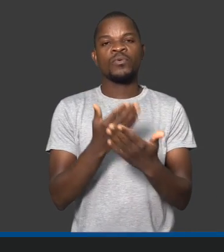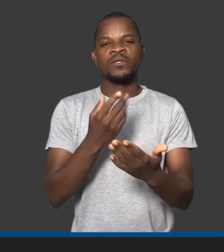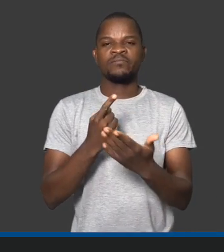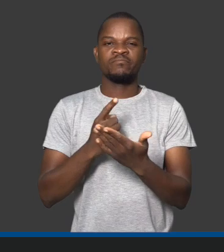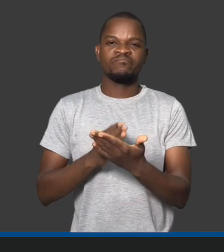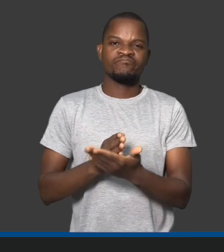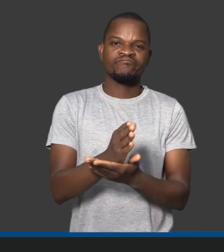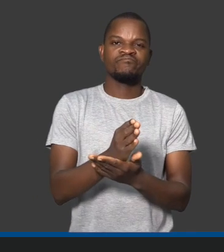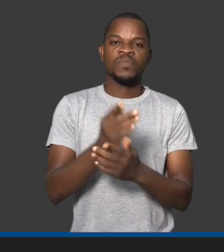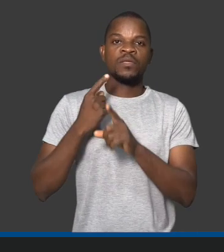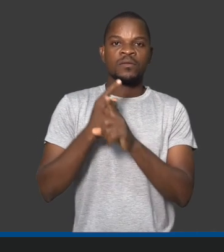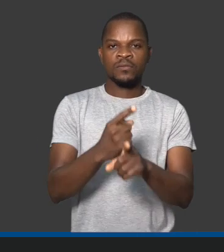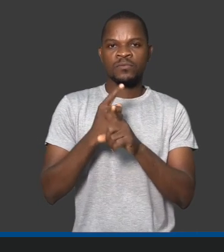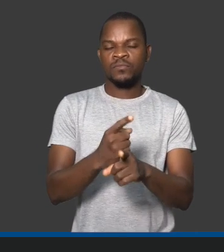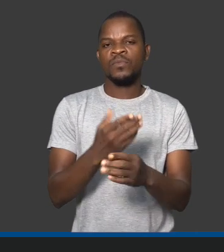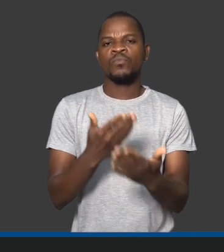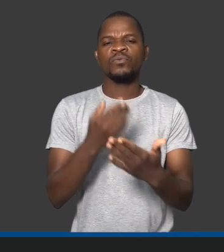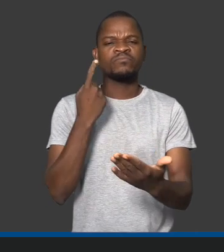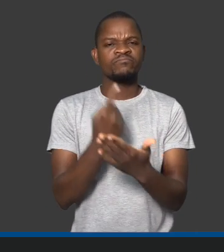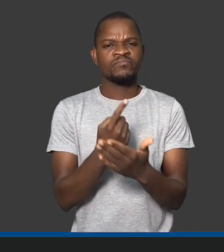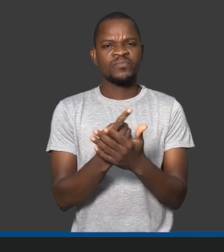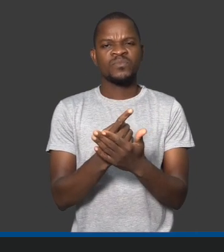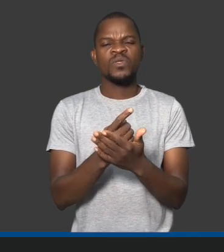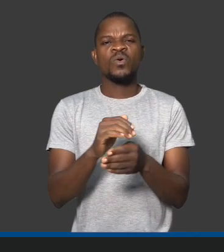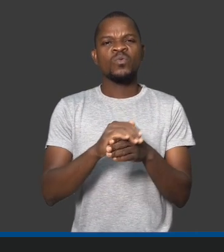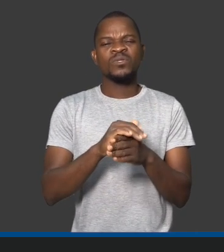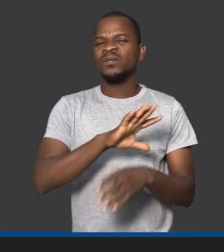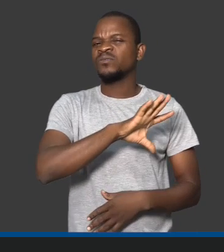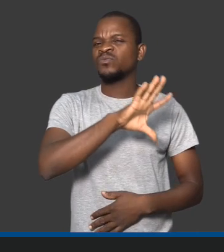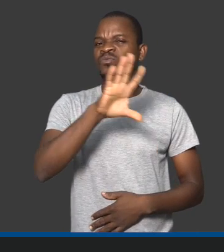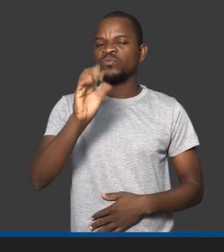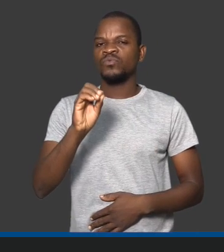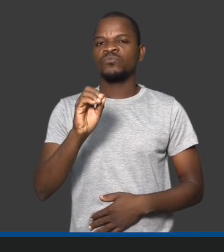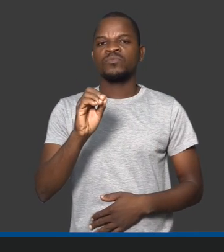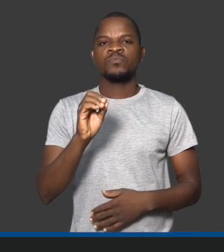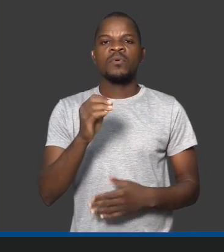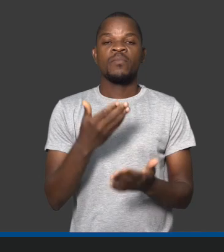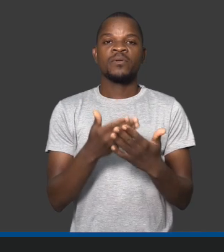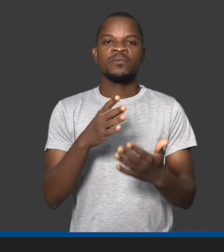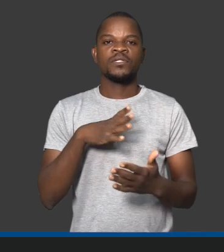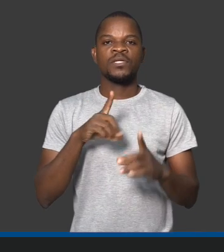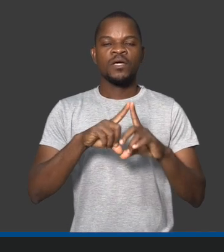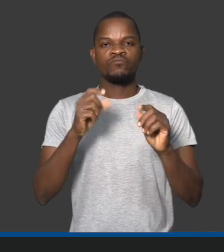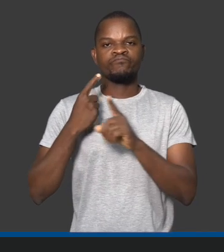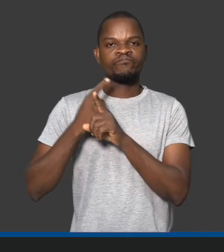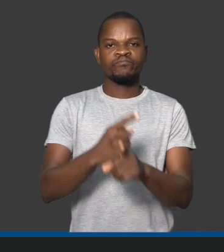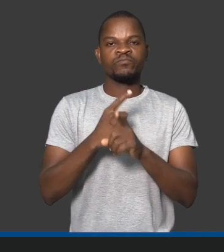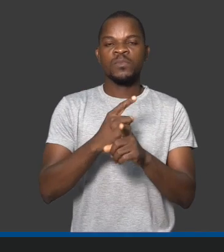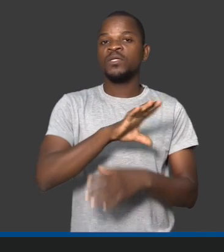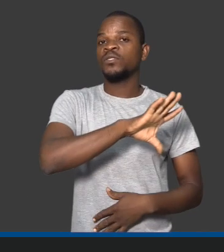usar os recursos, e de ter as plataformas para engajar a sociedade em todas as partes, em todas as áreas. Então, eu acho